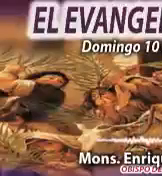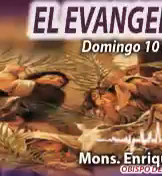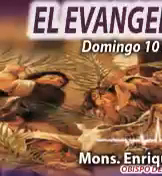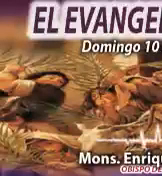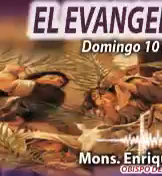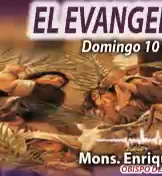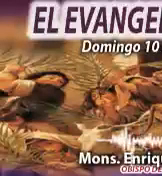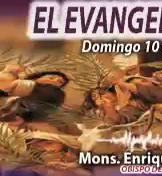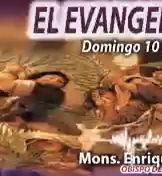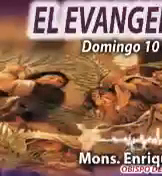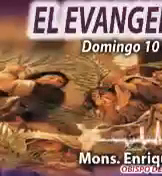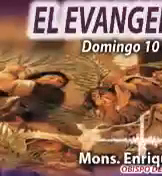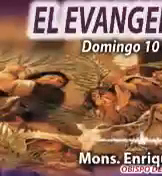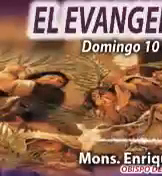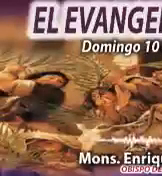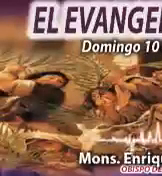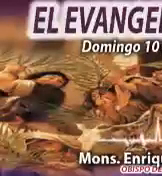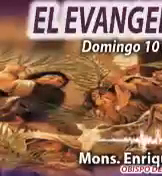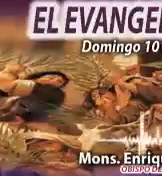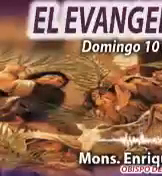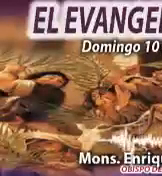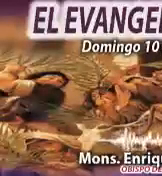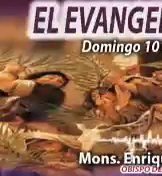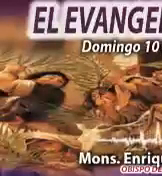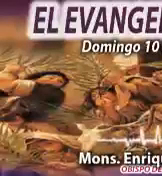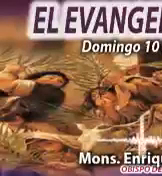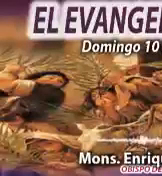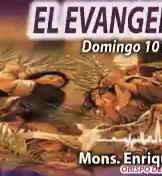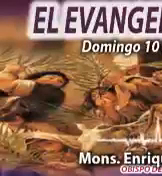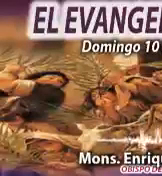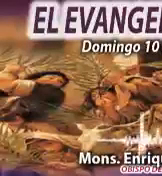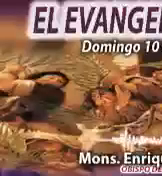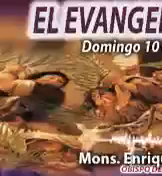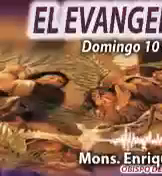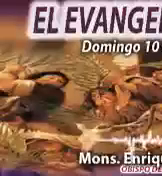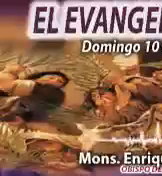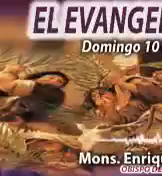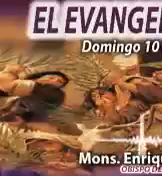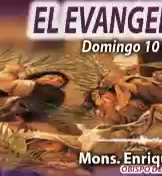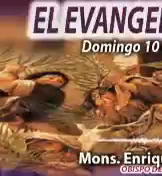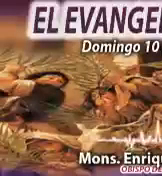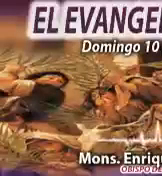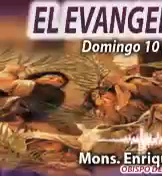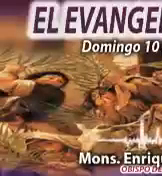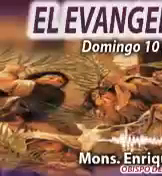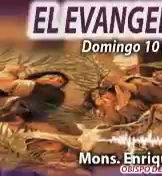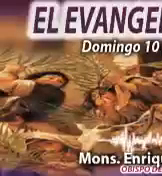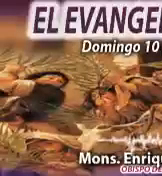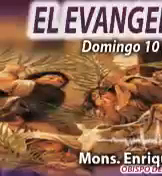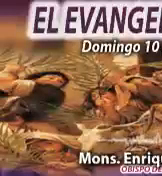tiempo de gracia, tiempo de conversión. Caminemos juntos a la luz del Evangelio.